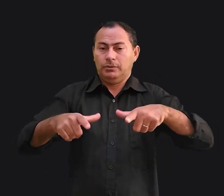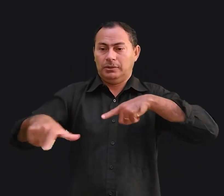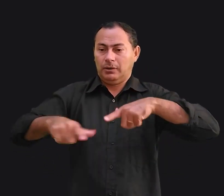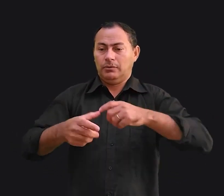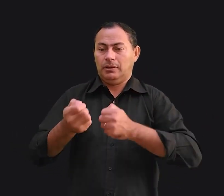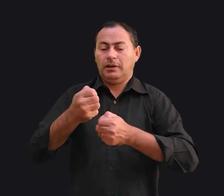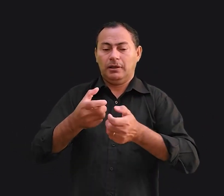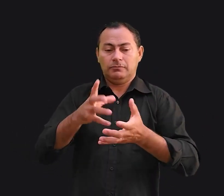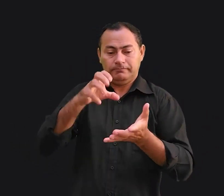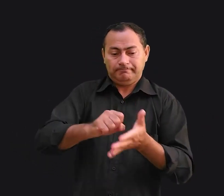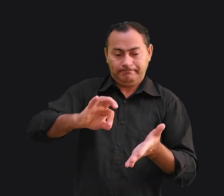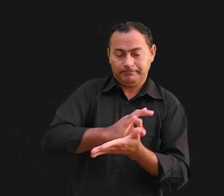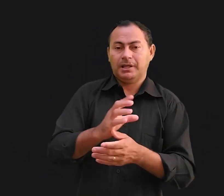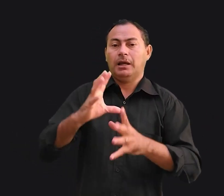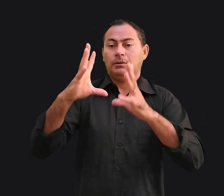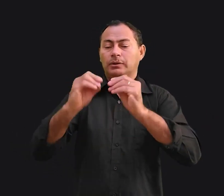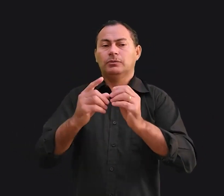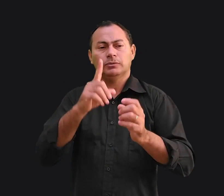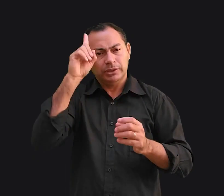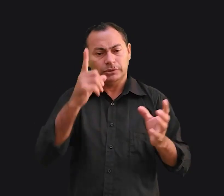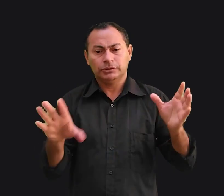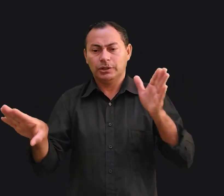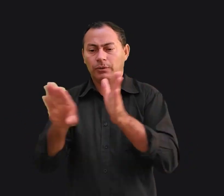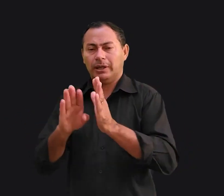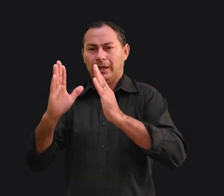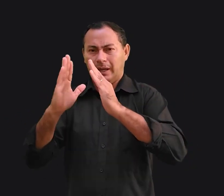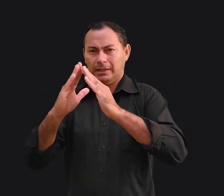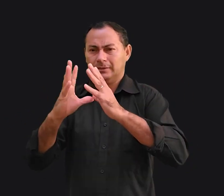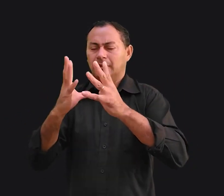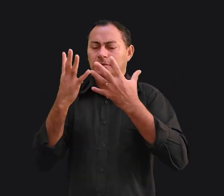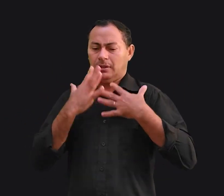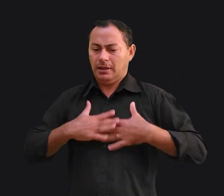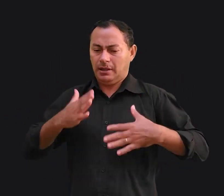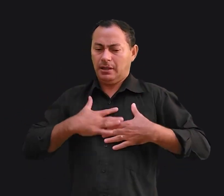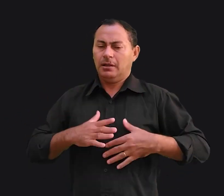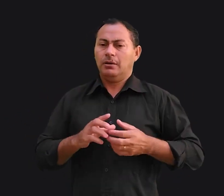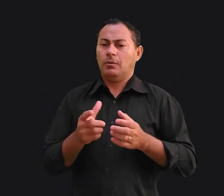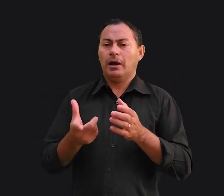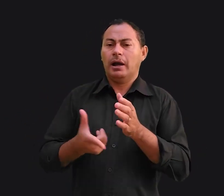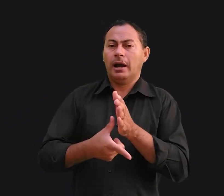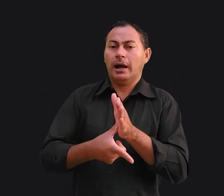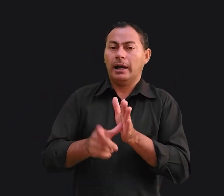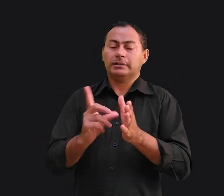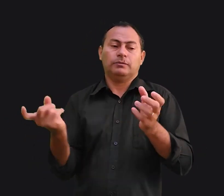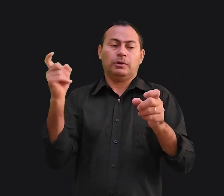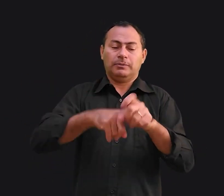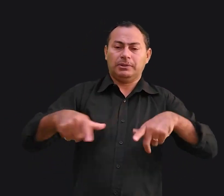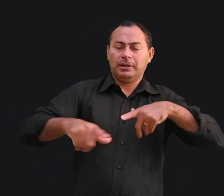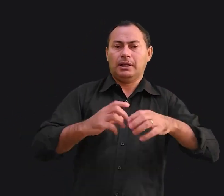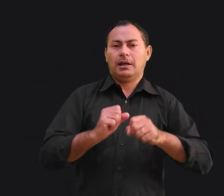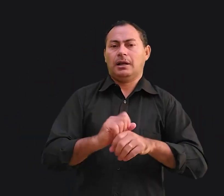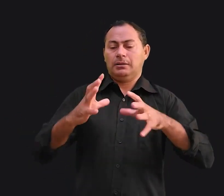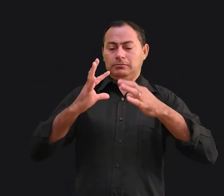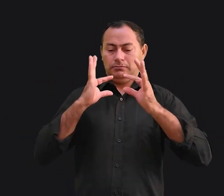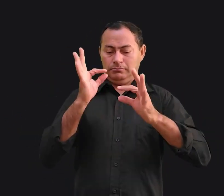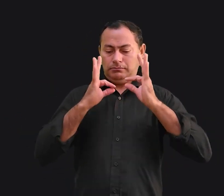era fechado à noite. Ele veio para casa para um pequeno descanso antes de voltar ao trabalho. É claro que ele estava de terno e bem